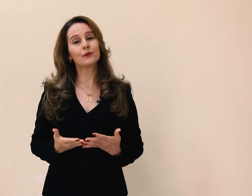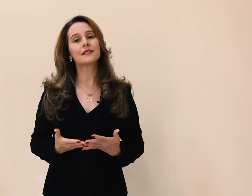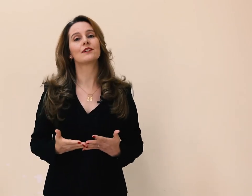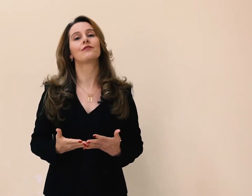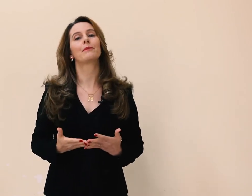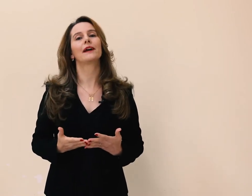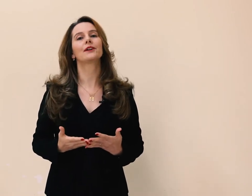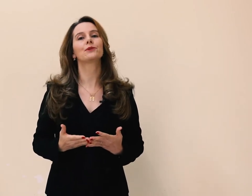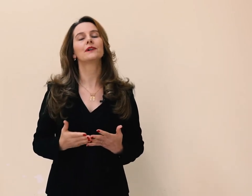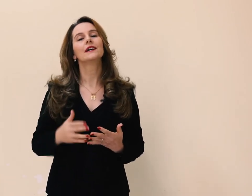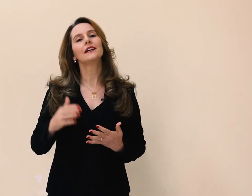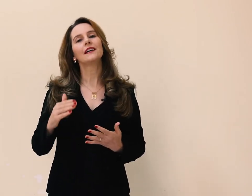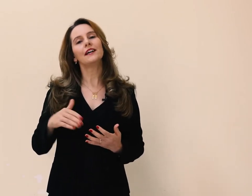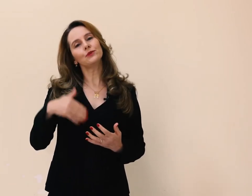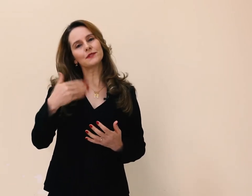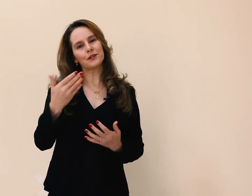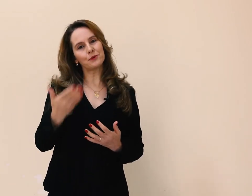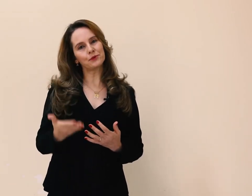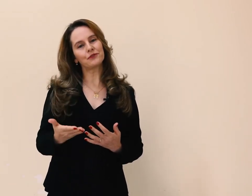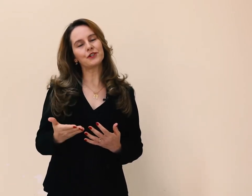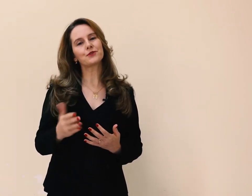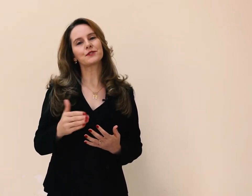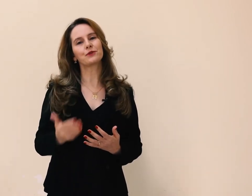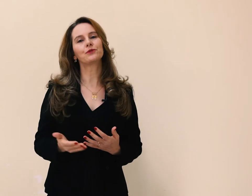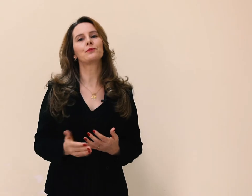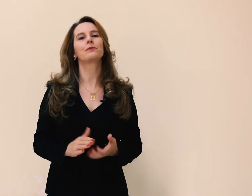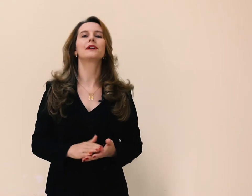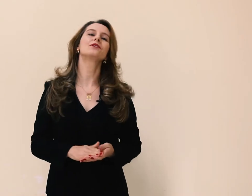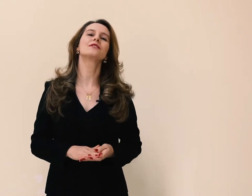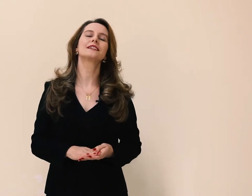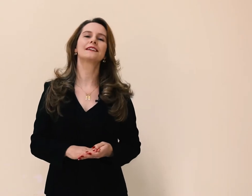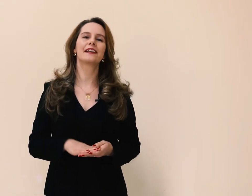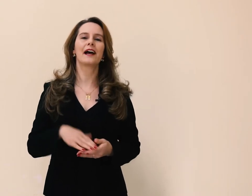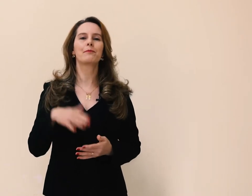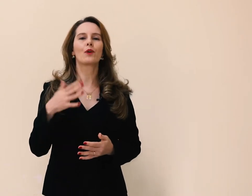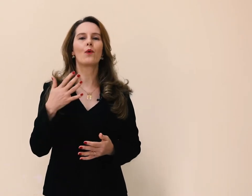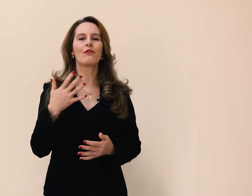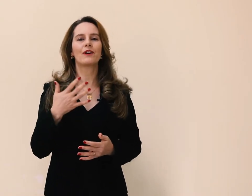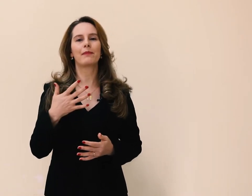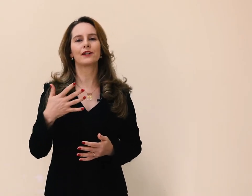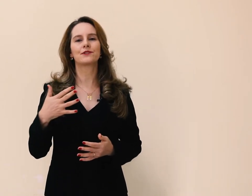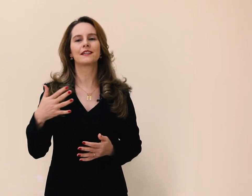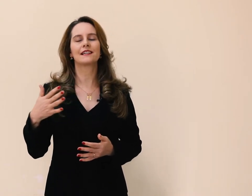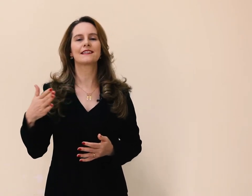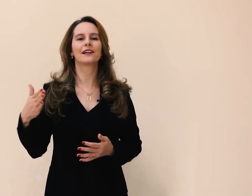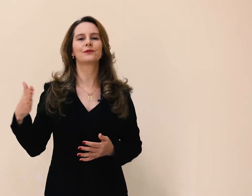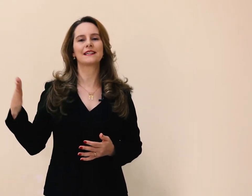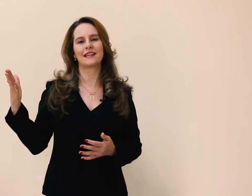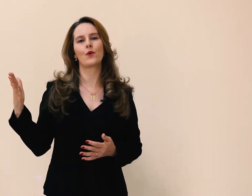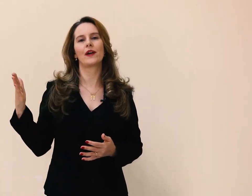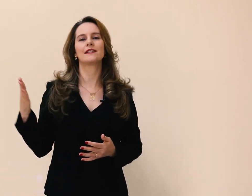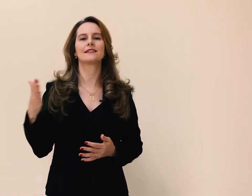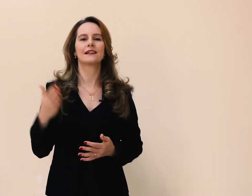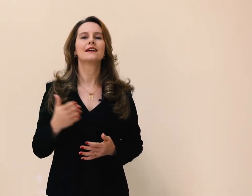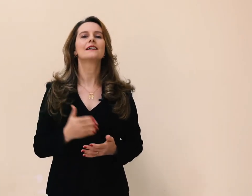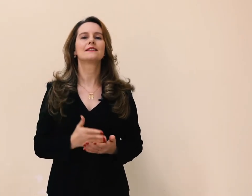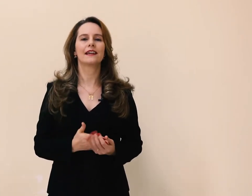desse alfabeto e aí no segundo vídeo, no segundo momento, você terá o alfabeto sinalizado na sequência, sem